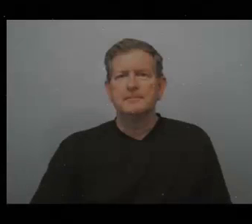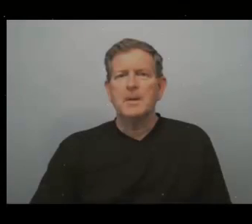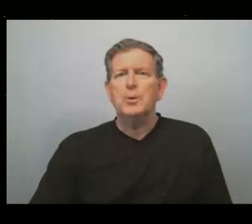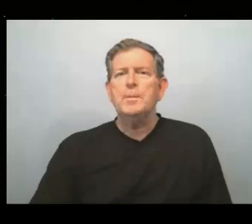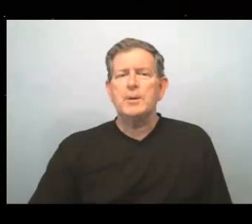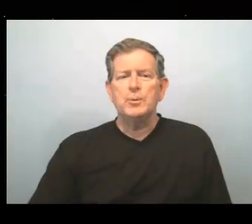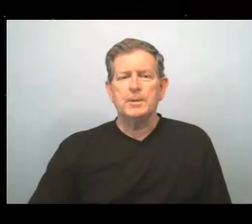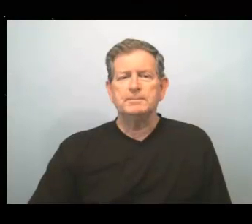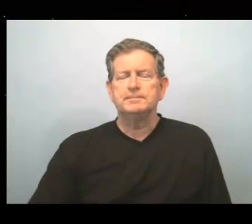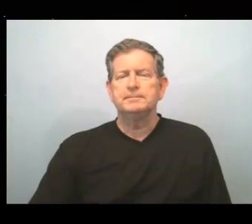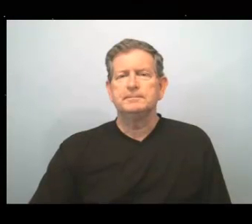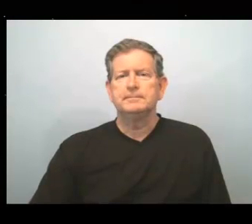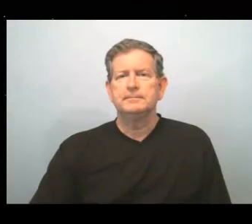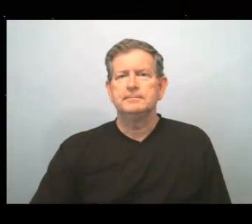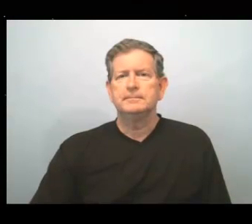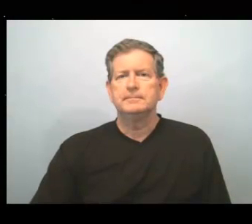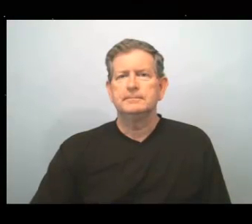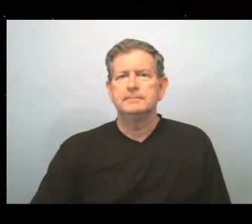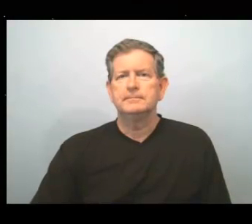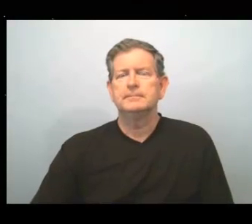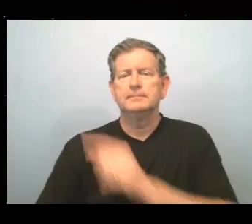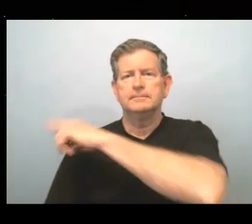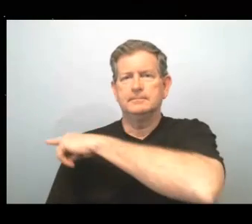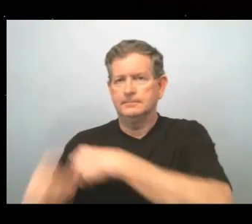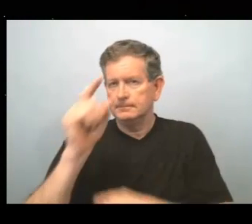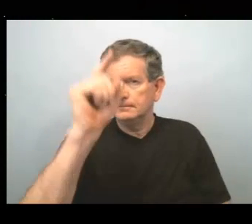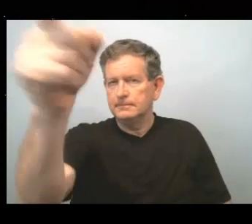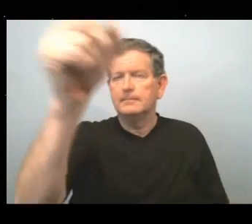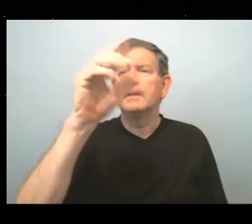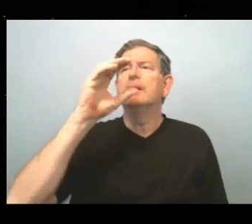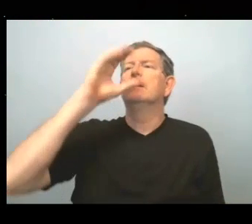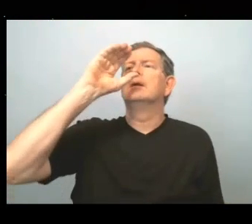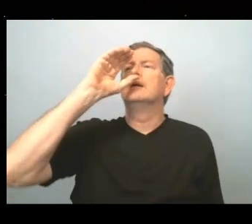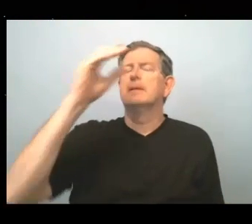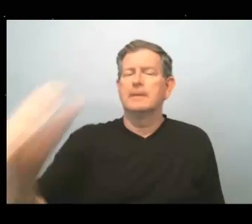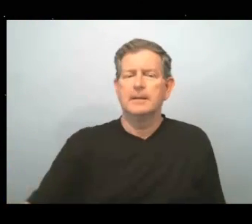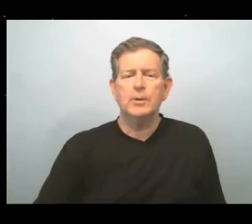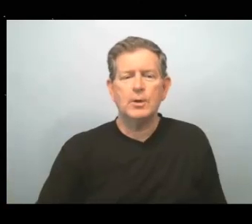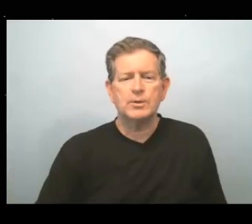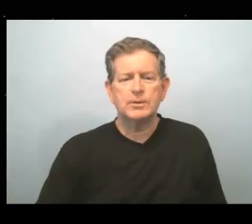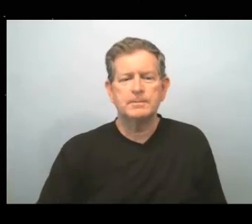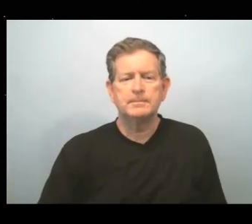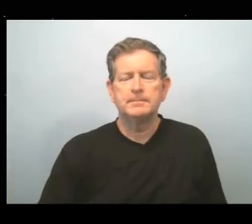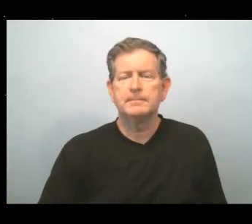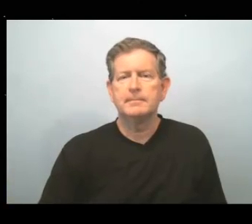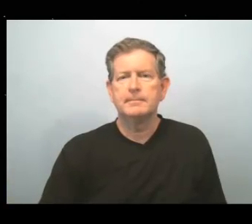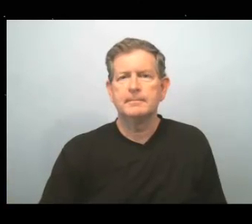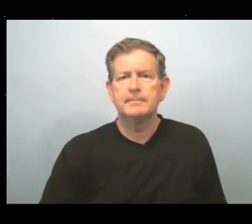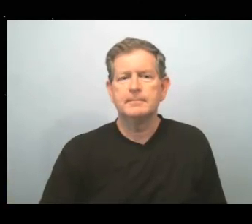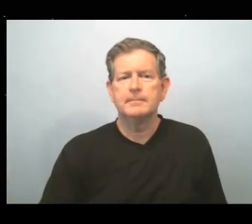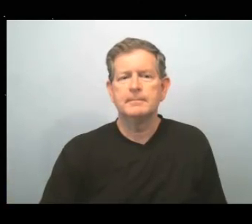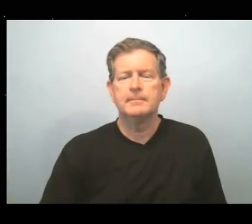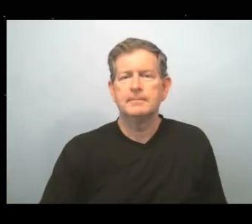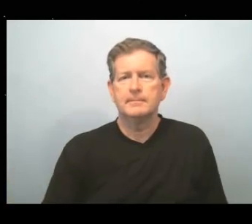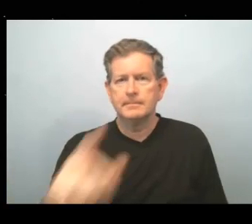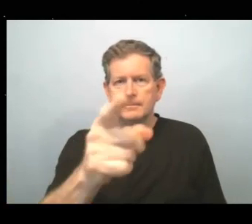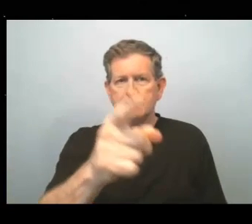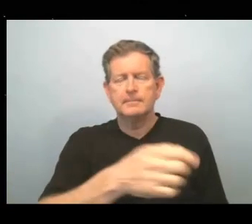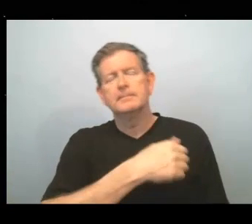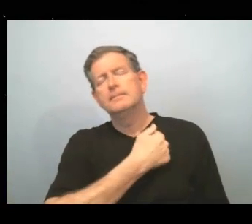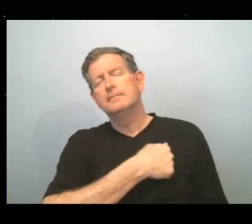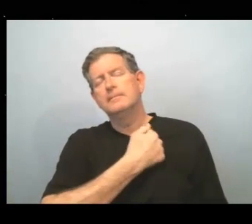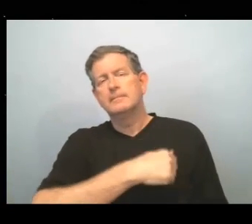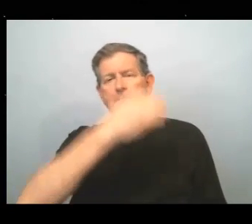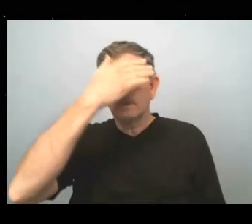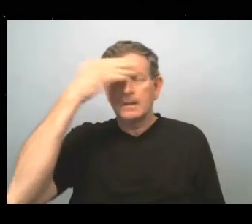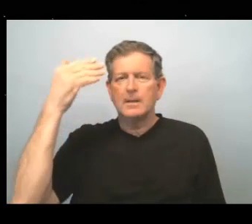Número uno, él va a beber, dos, tú puedes olvidar,